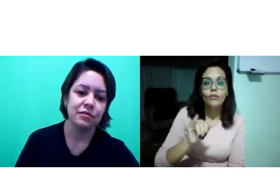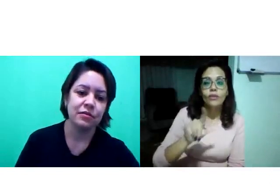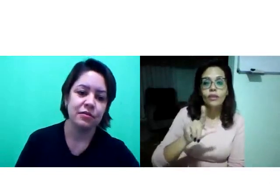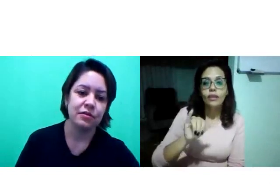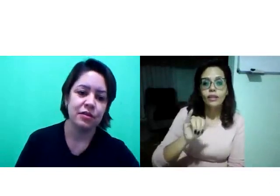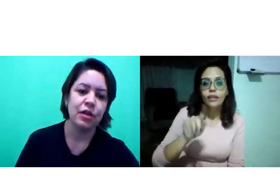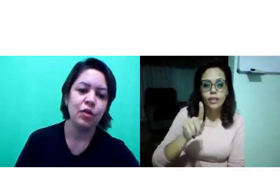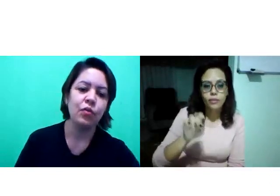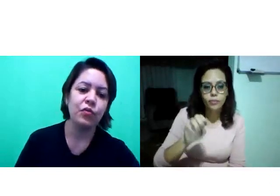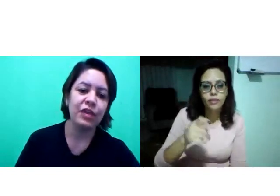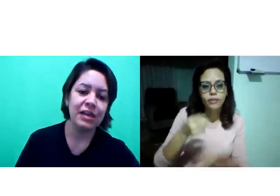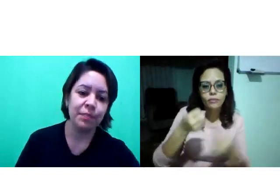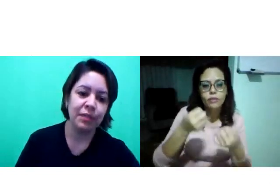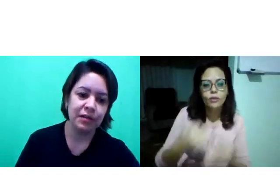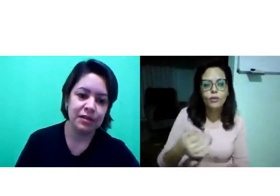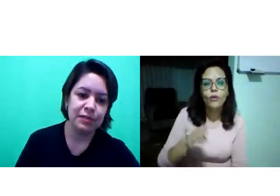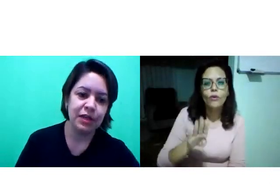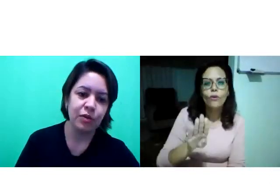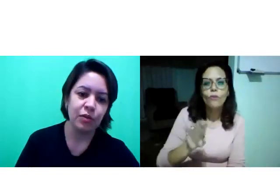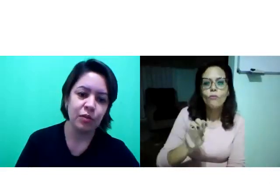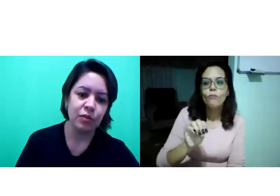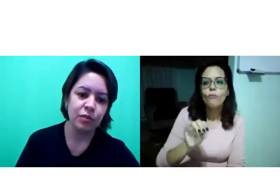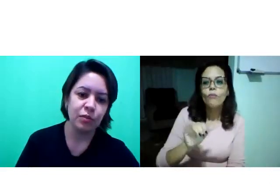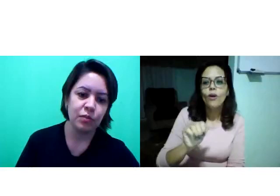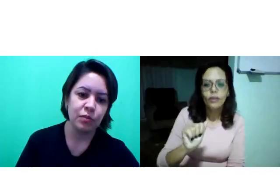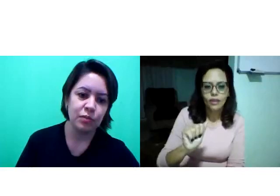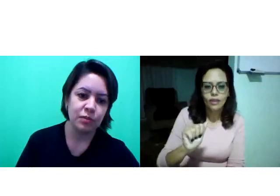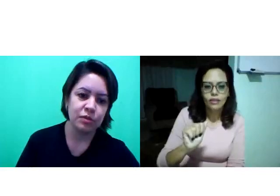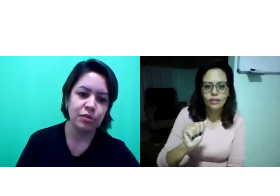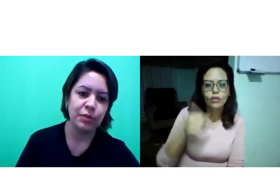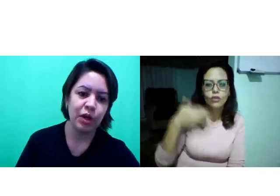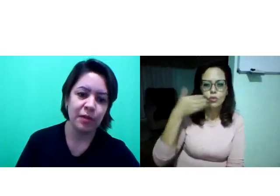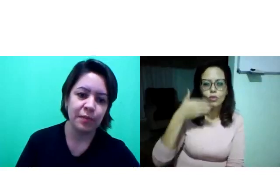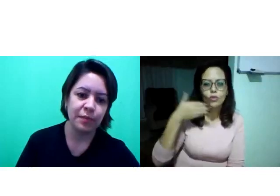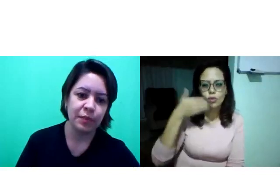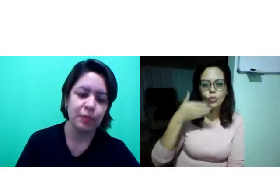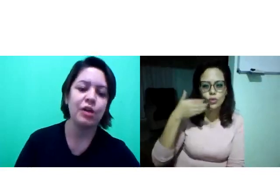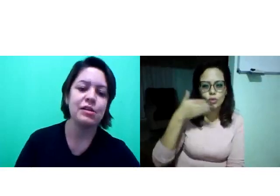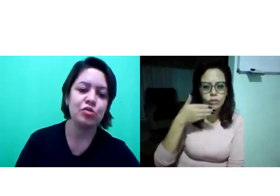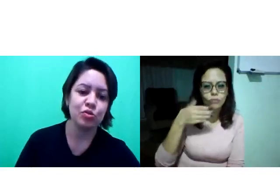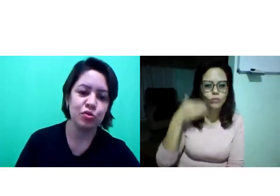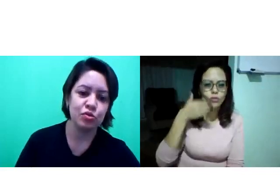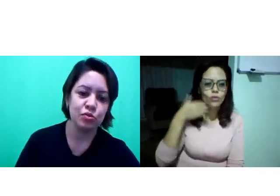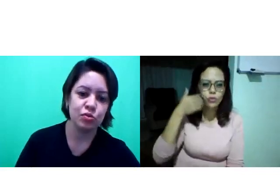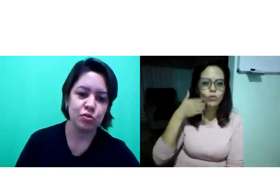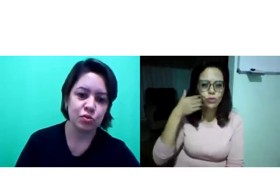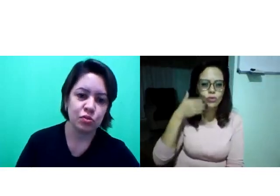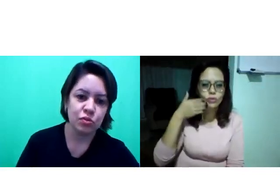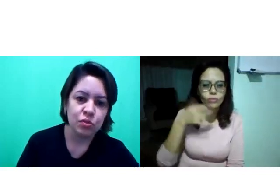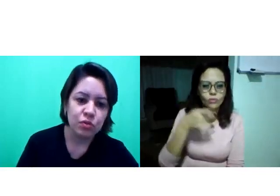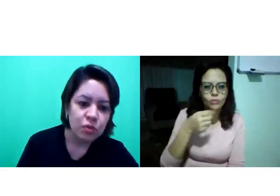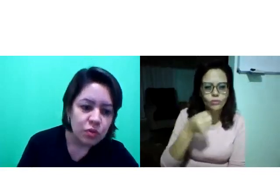Obrigada. O Felipe explicou sobre Bóias. Bóias do discurso.